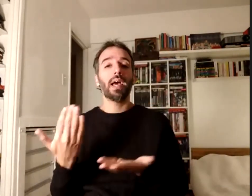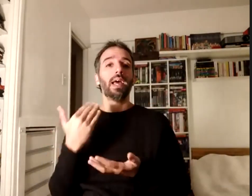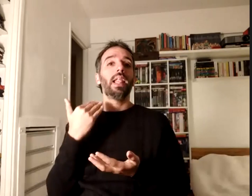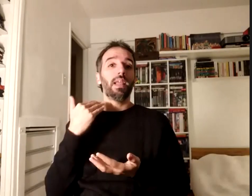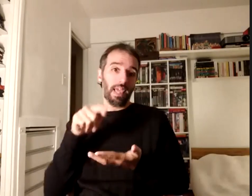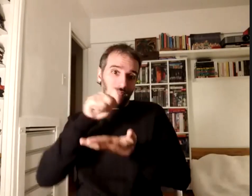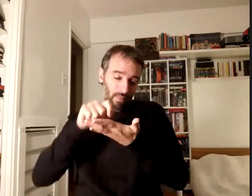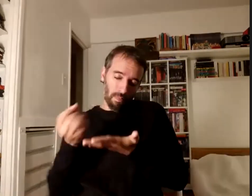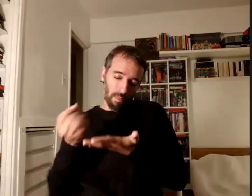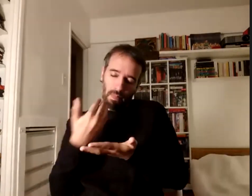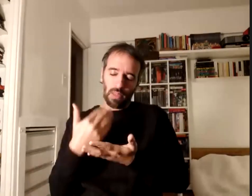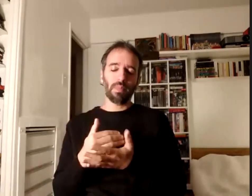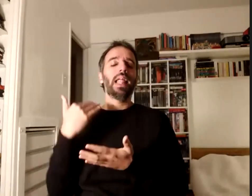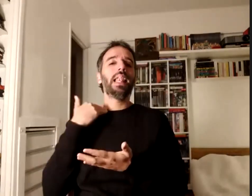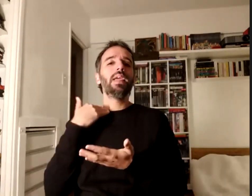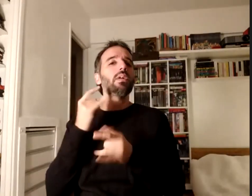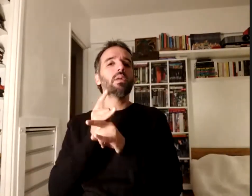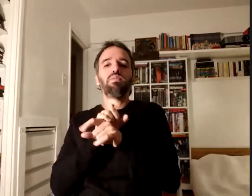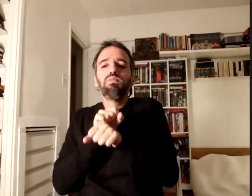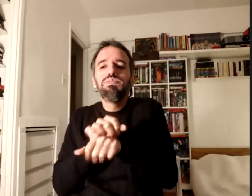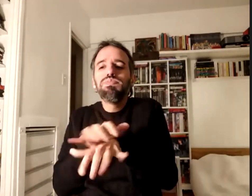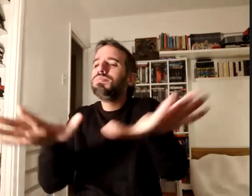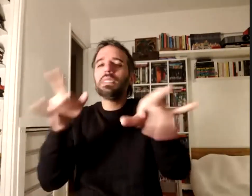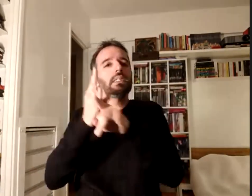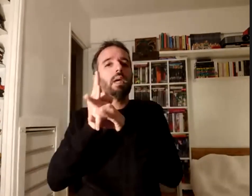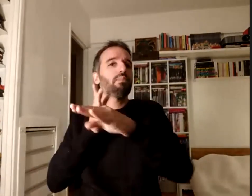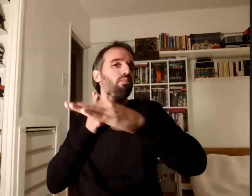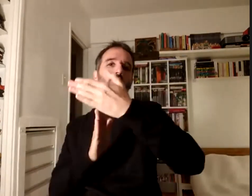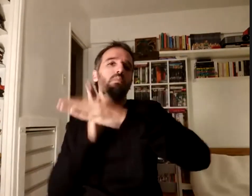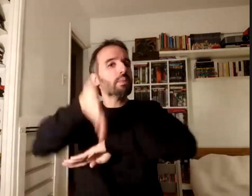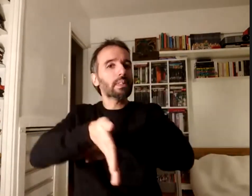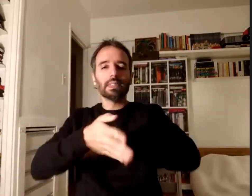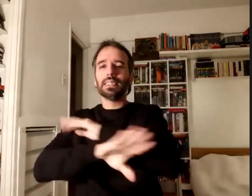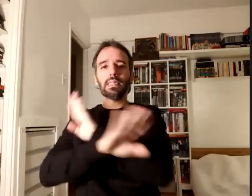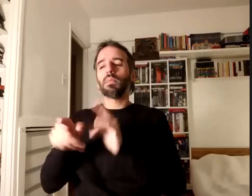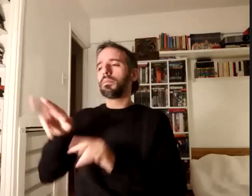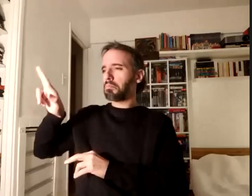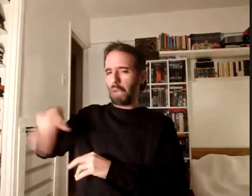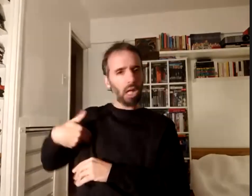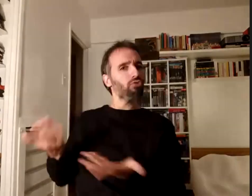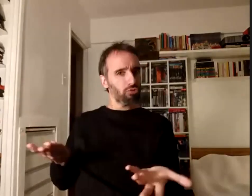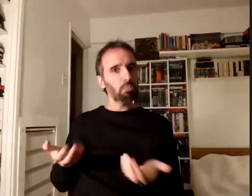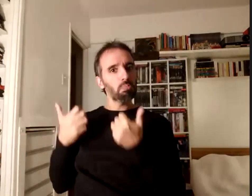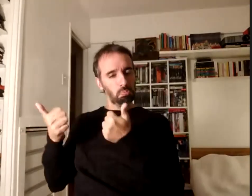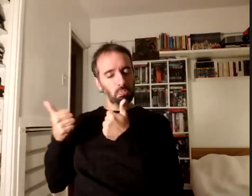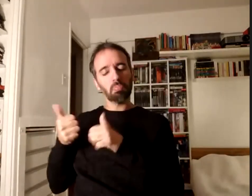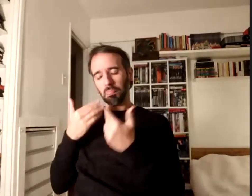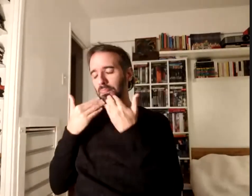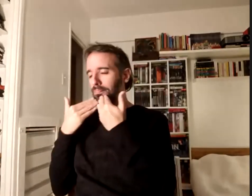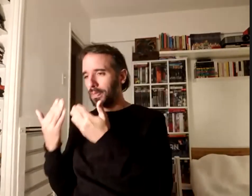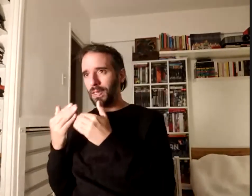trascienden las coyunturas y le dije Lorena tenés razón y yo te voy a estar así que realmente la quiero citar porque